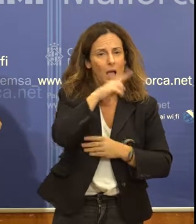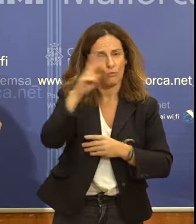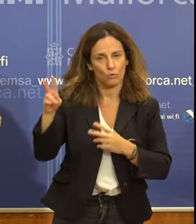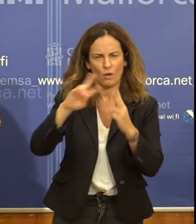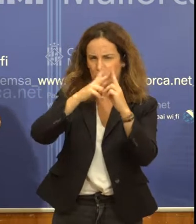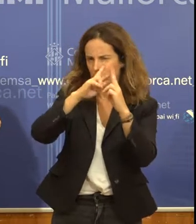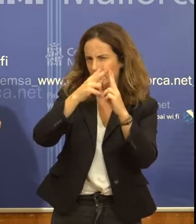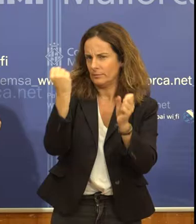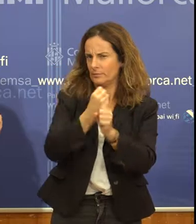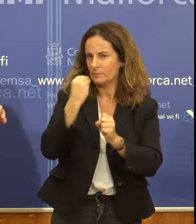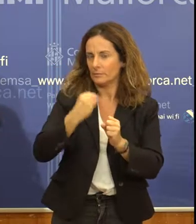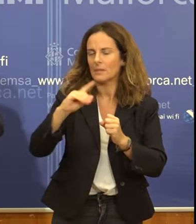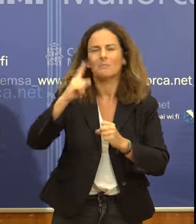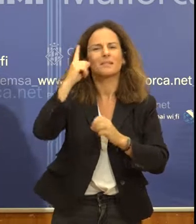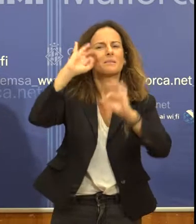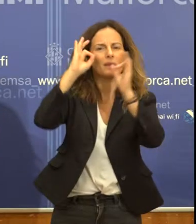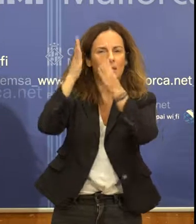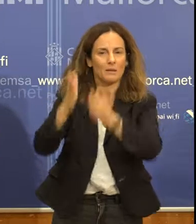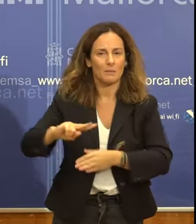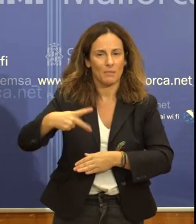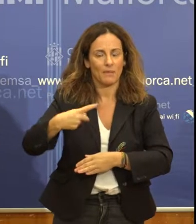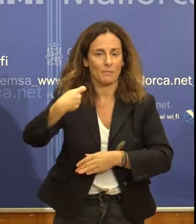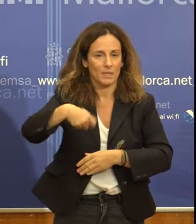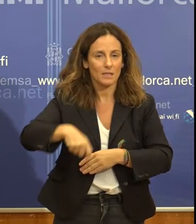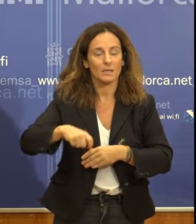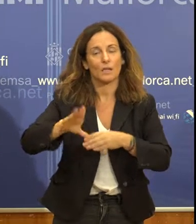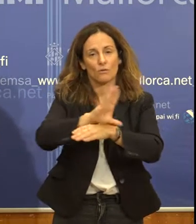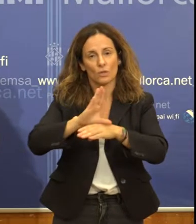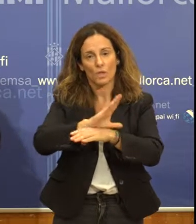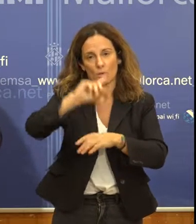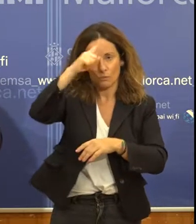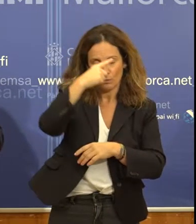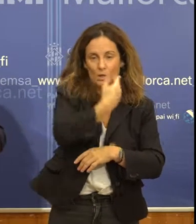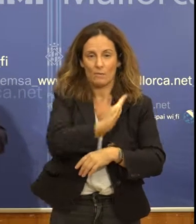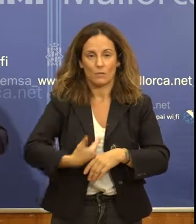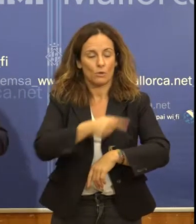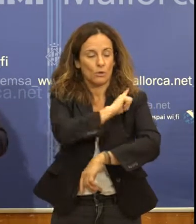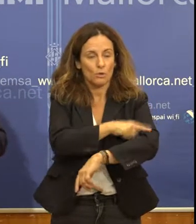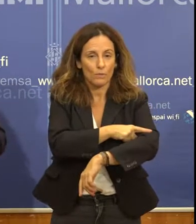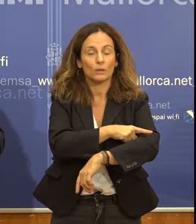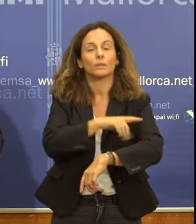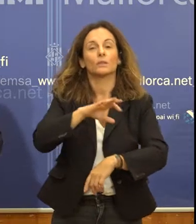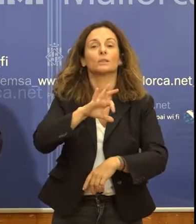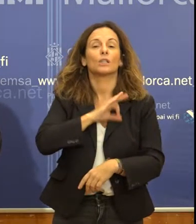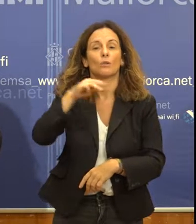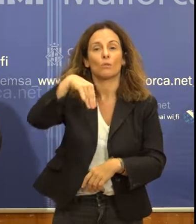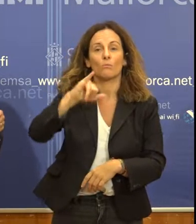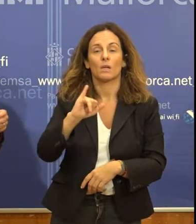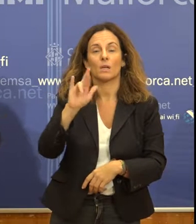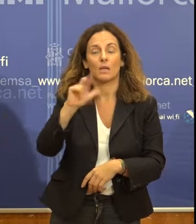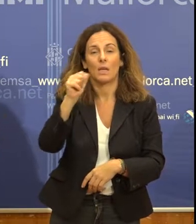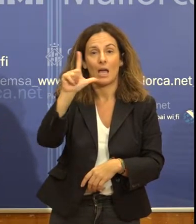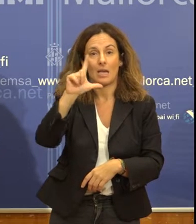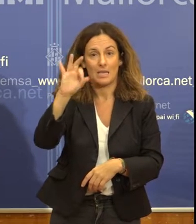i especialment en el vicepresident i consell executiu de Cultura, Patrimoni i Esports, el meu company Cisca Miralles, que és qui